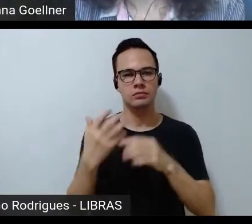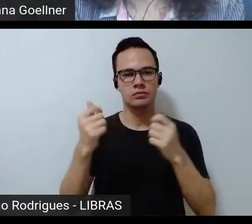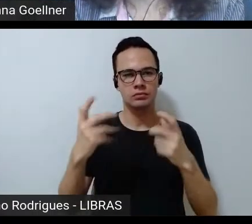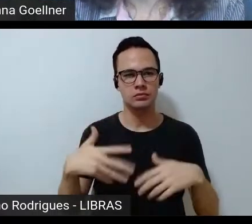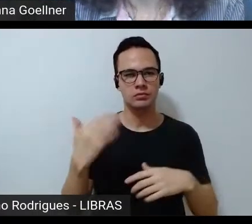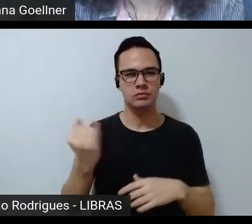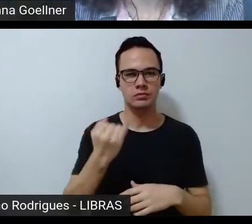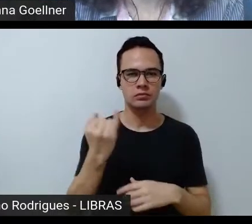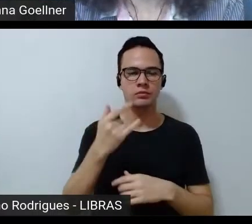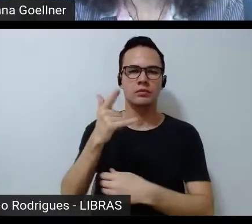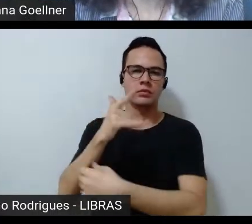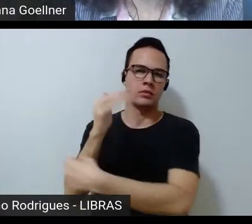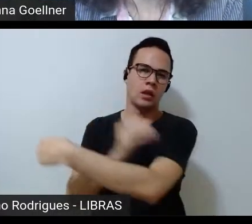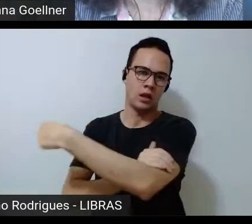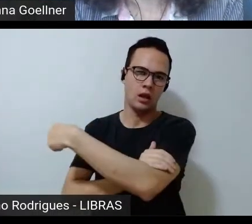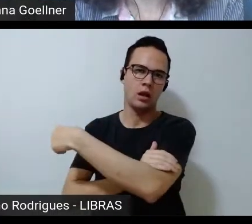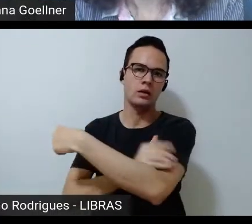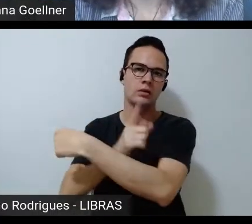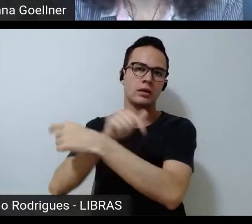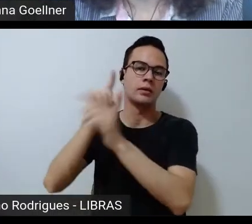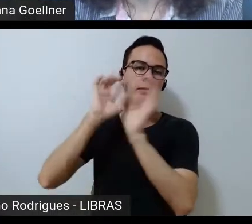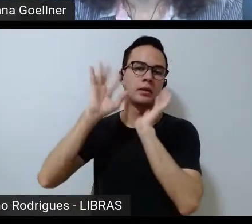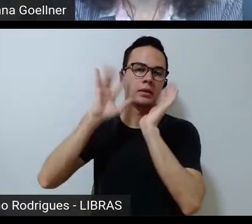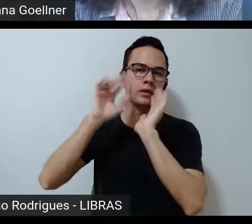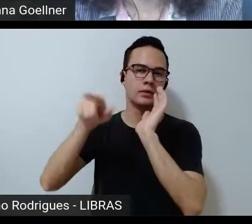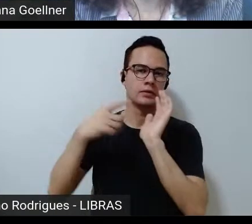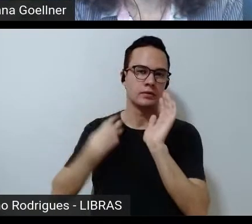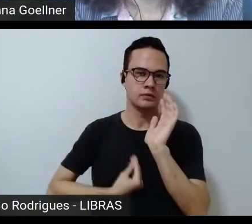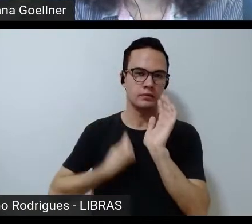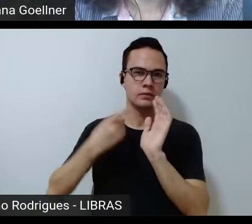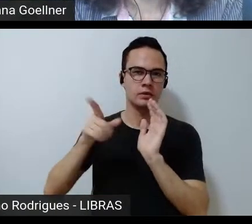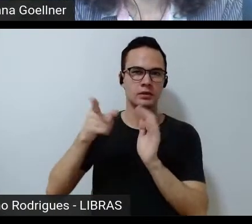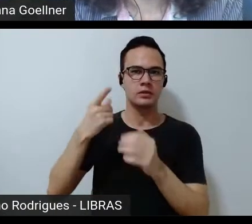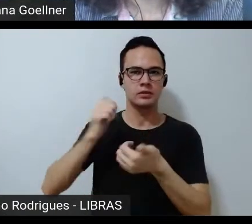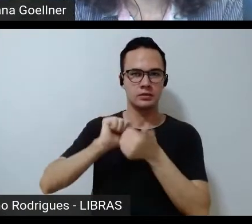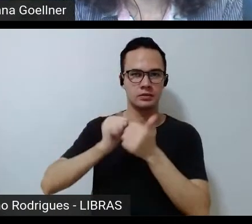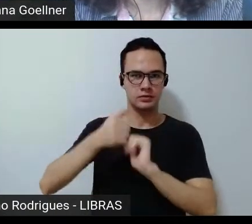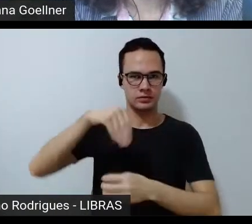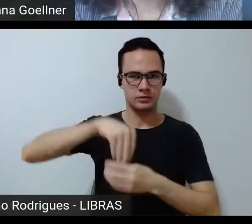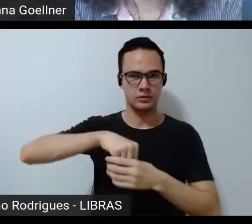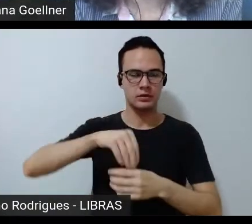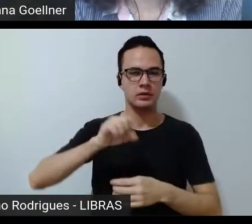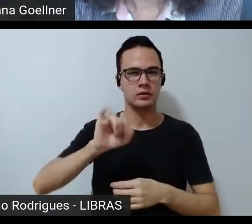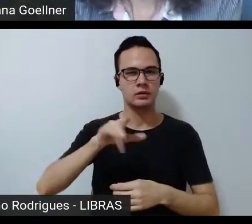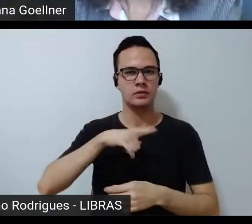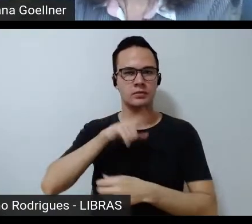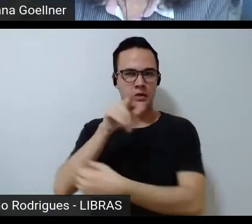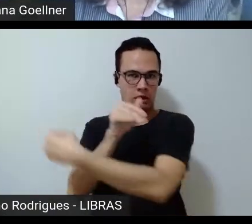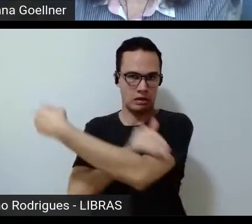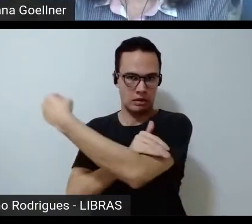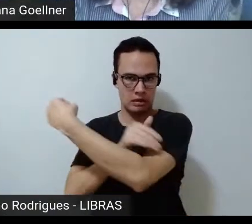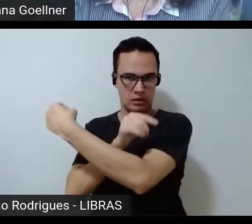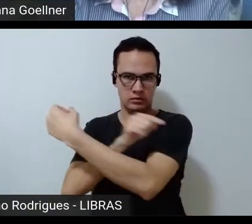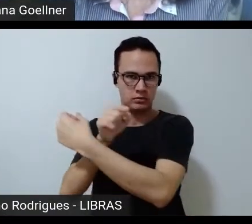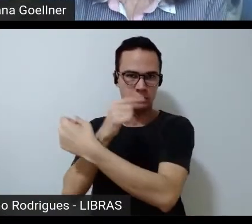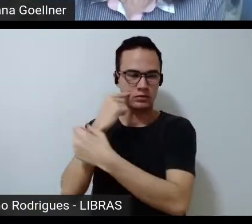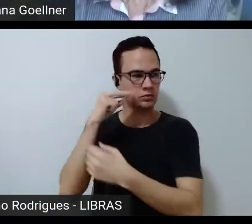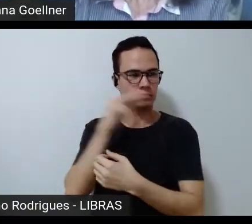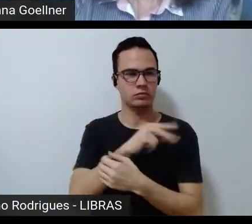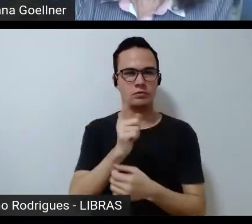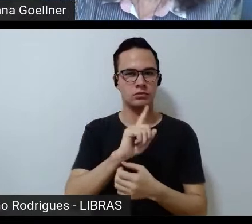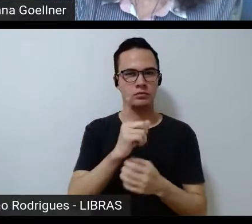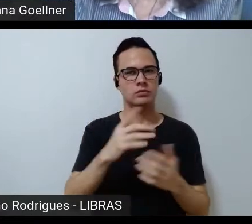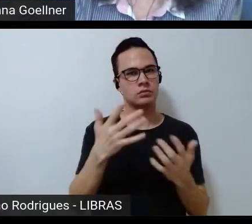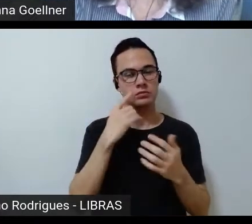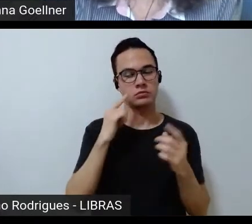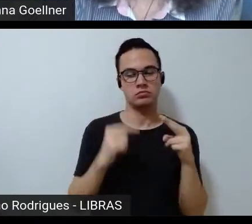importância dos feminismos para pensar a presença das mulheres no esporte. Se por algum tempo os feminismos não olharam para o esporte, o esporte